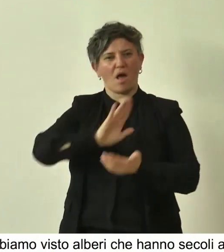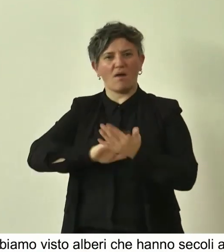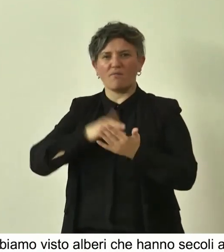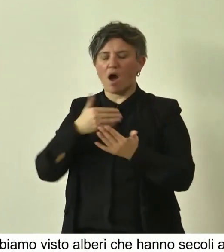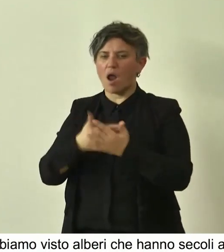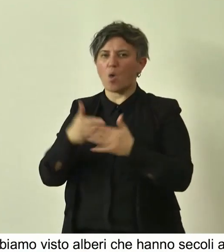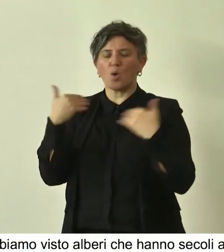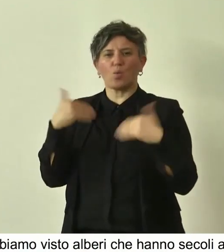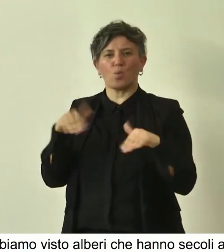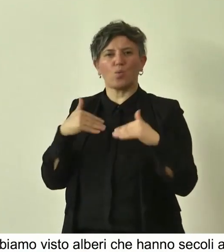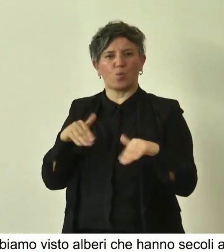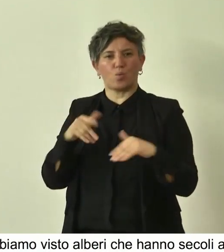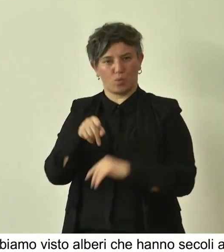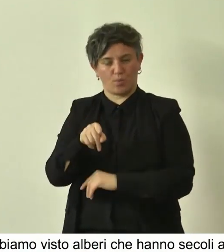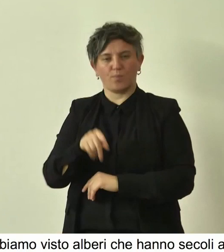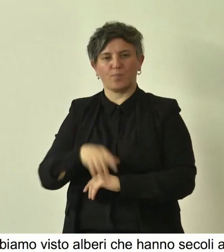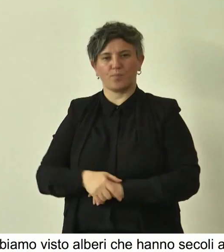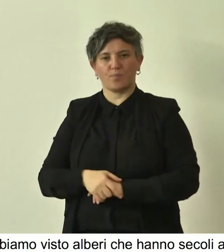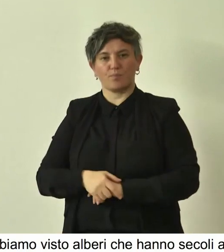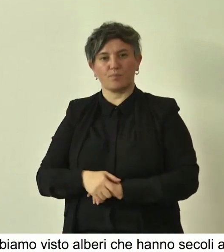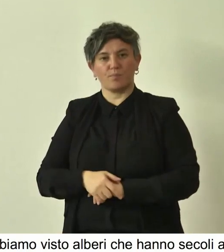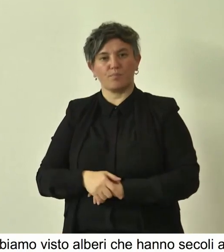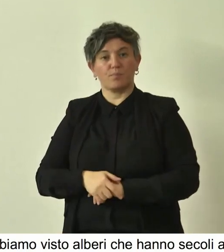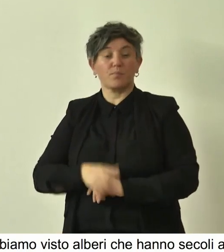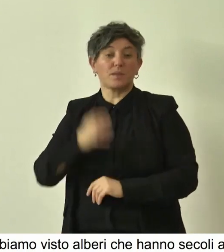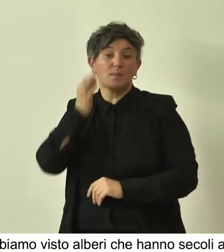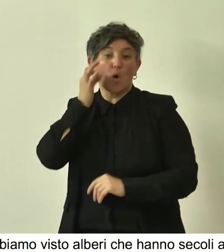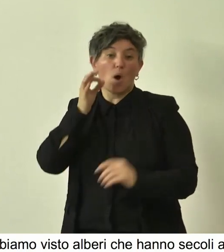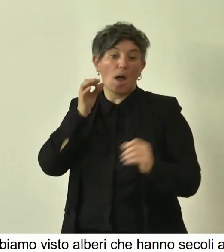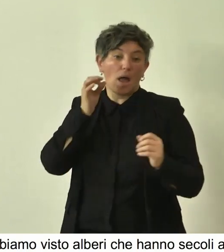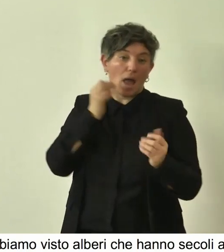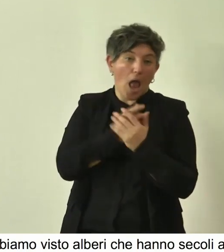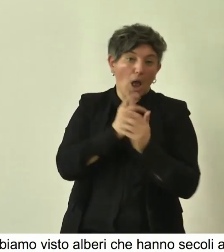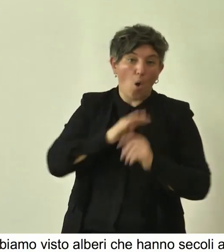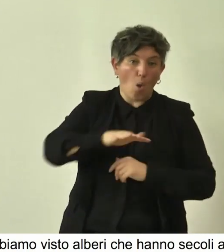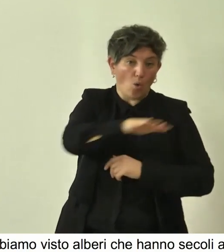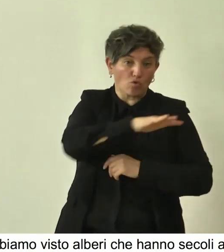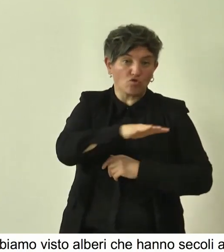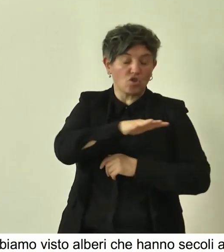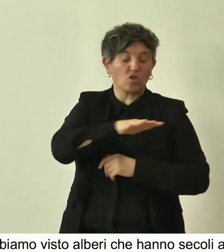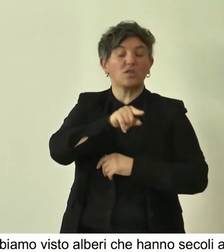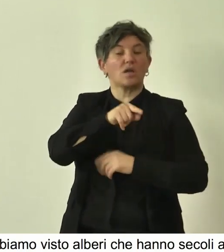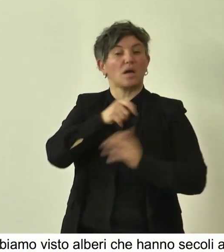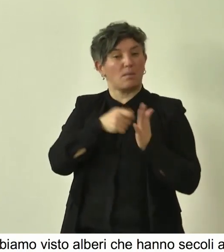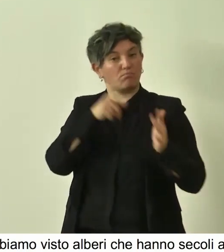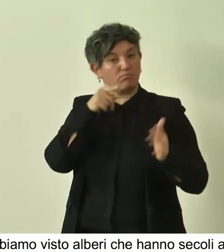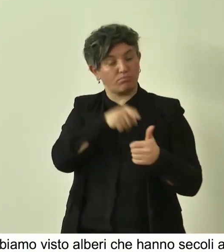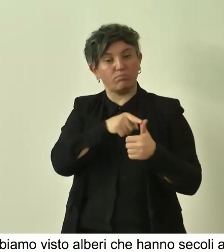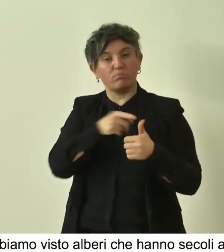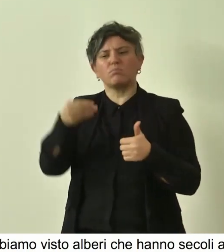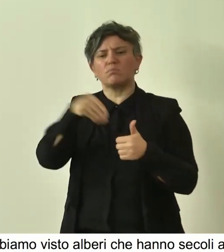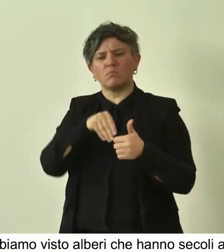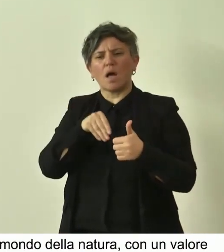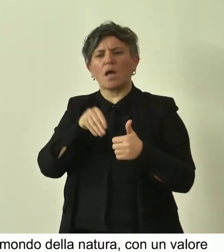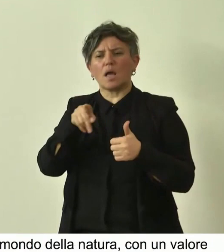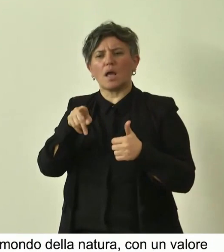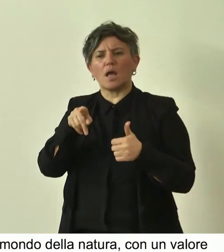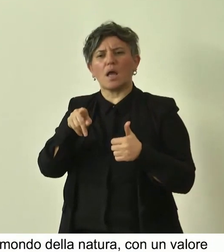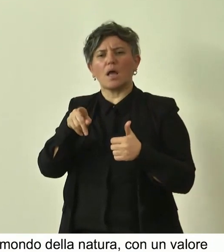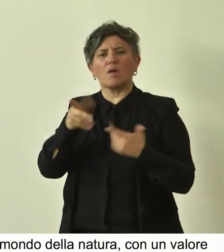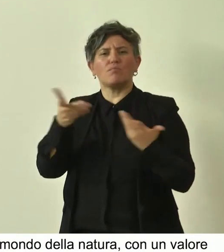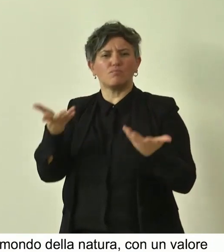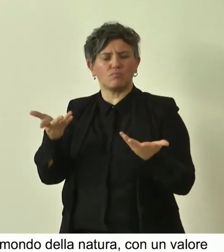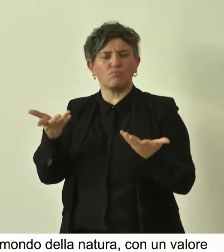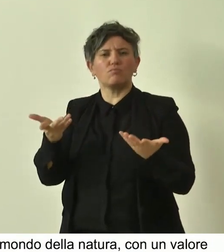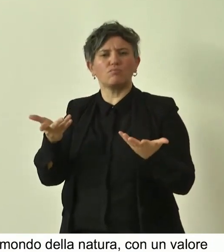fortissimo da un punto di vista ecologico, da un punto di vista dei rapporti e dei legami